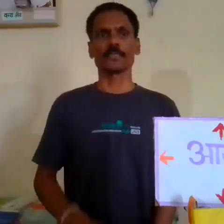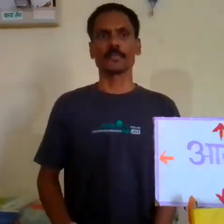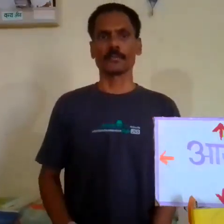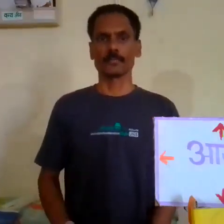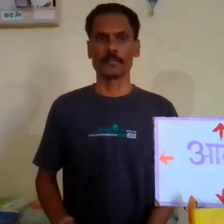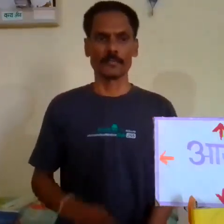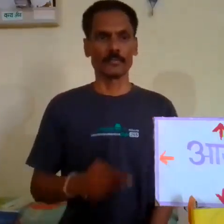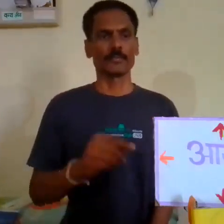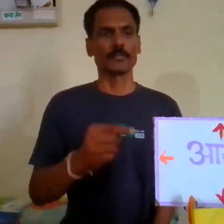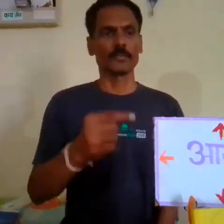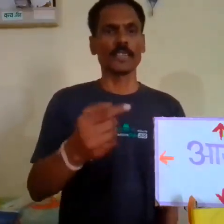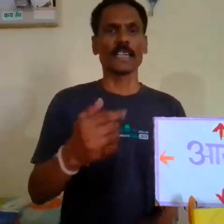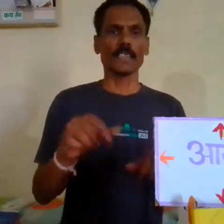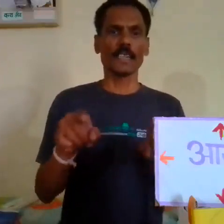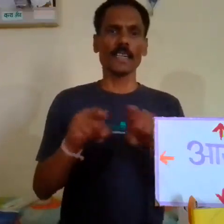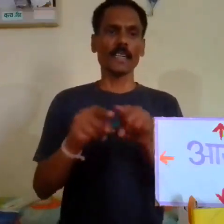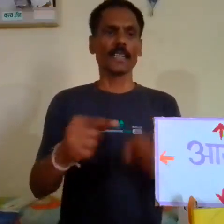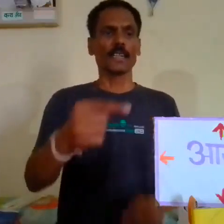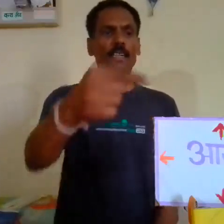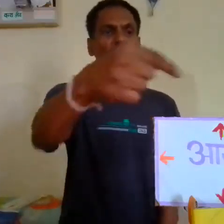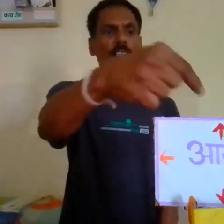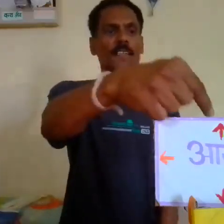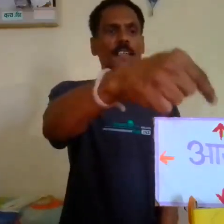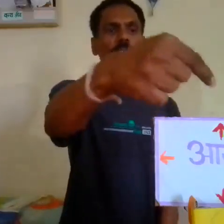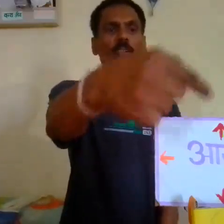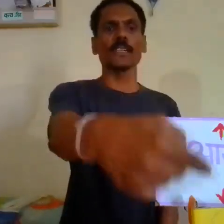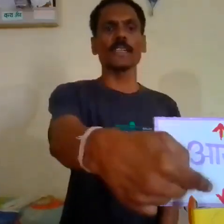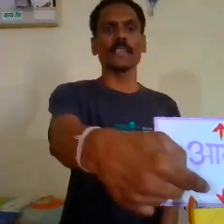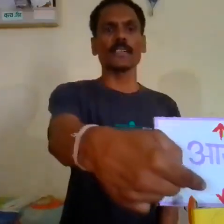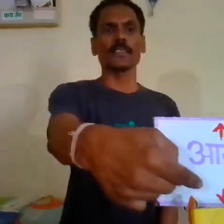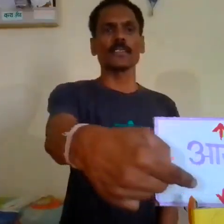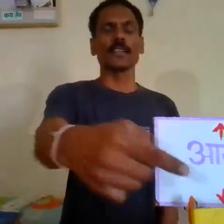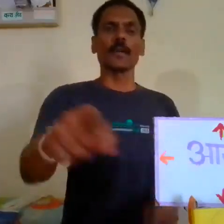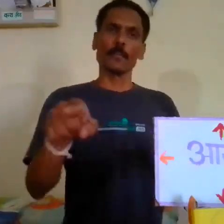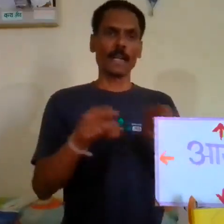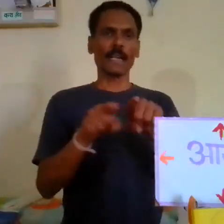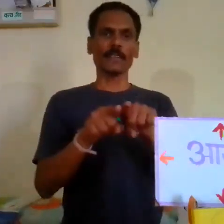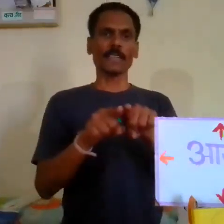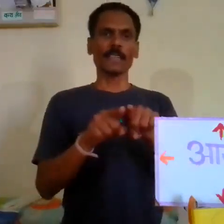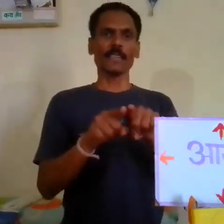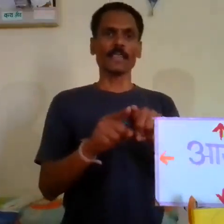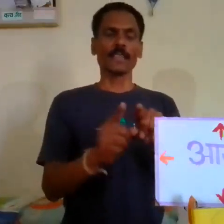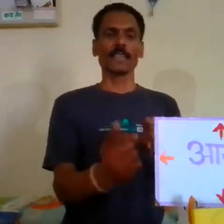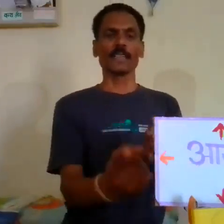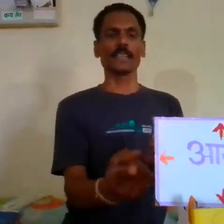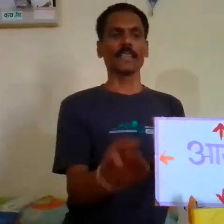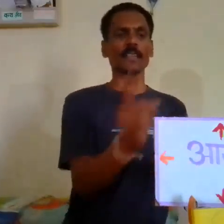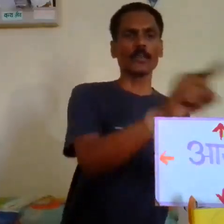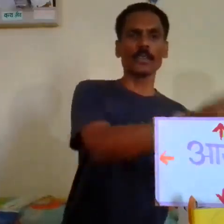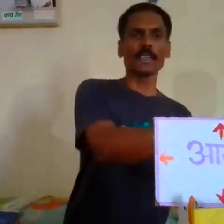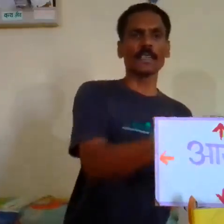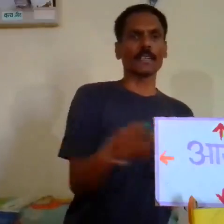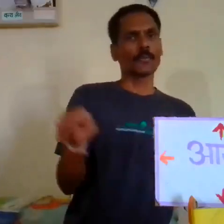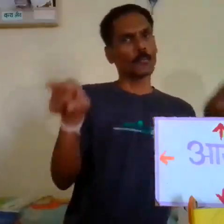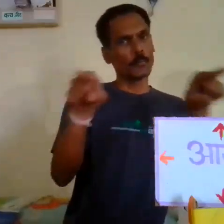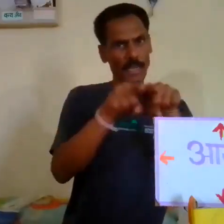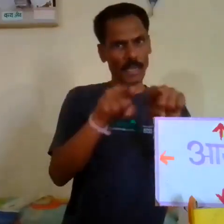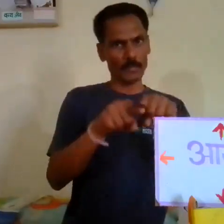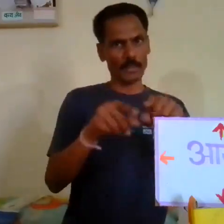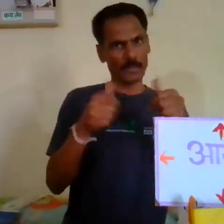जैसे ये और ये बरावर हैं ये और ये बरावर